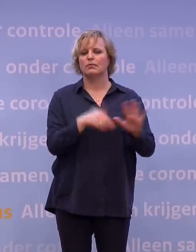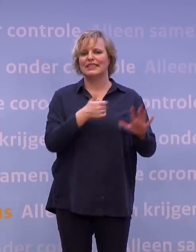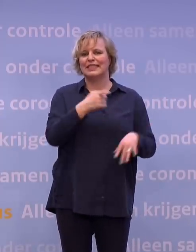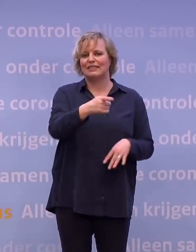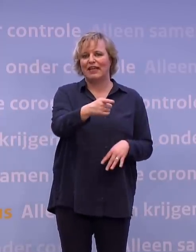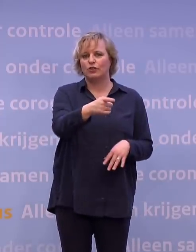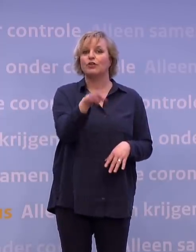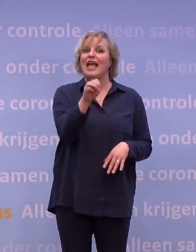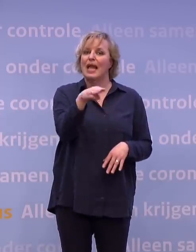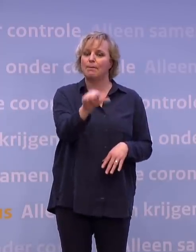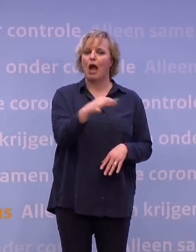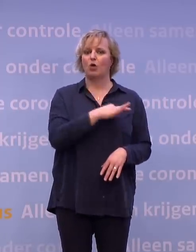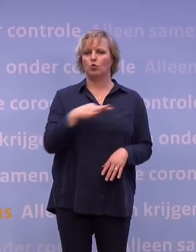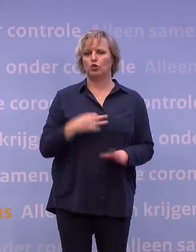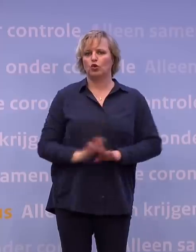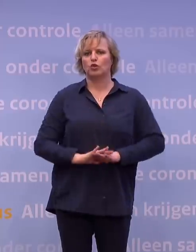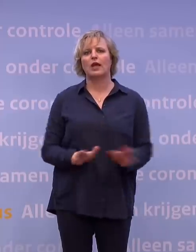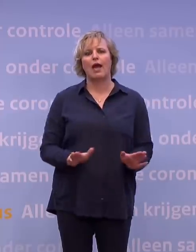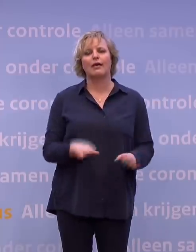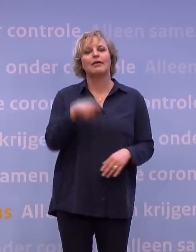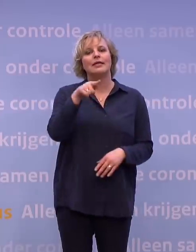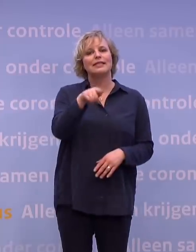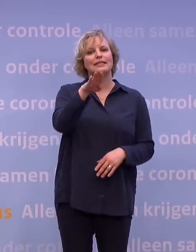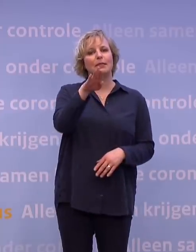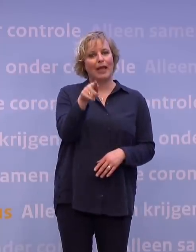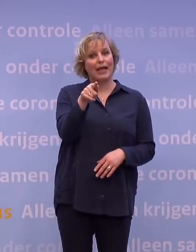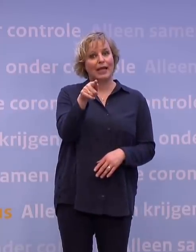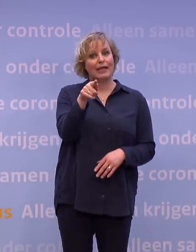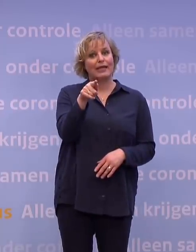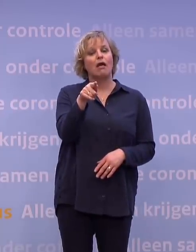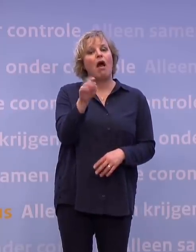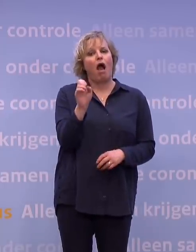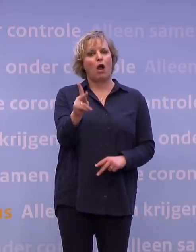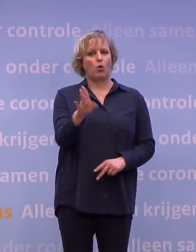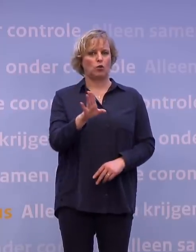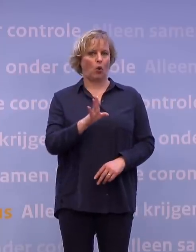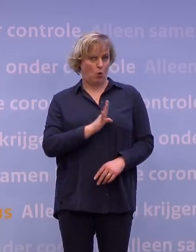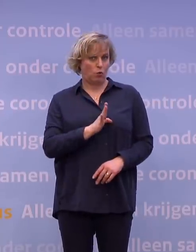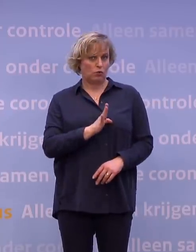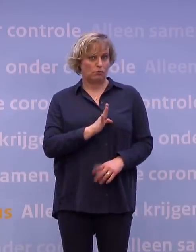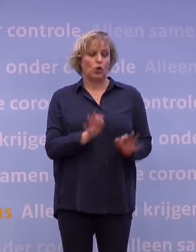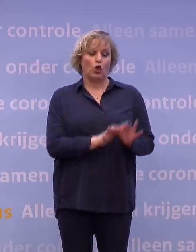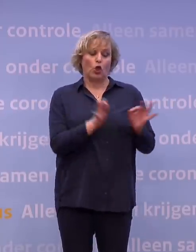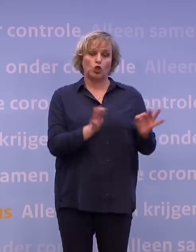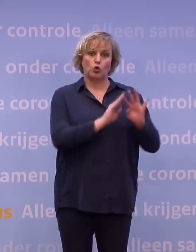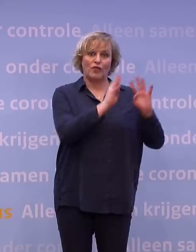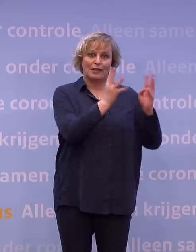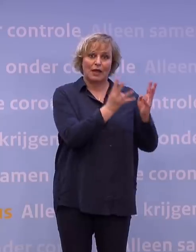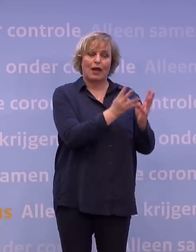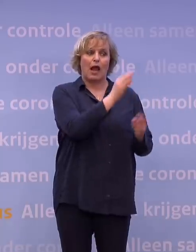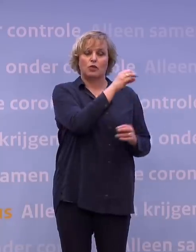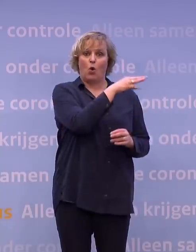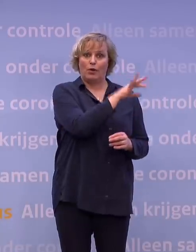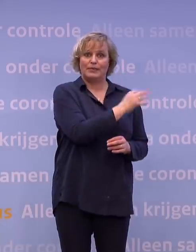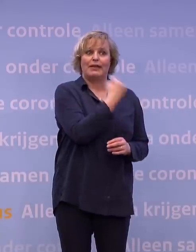de EMA zijn goedkeuring aan heeft gegeven. Datgene wat ook het CBG akkoord vindt. Datgene wat ook de Gezondheidsraad en het OMT adviseren.